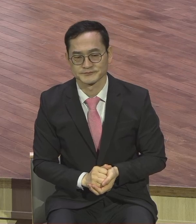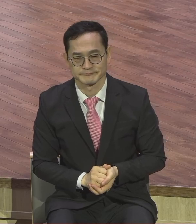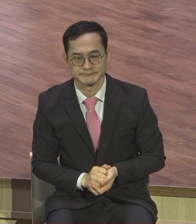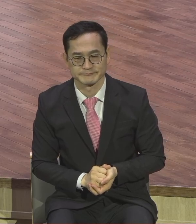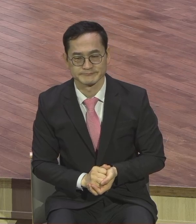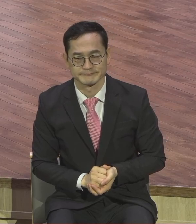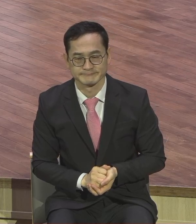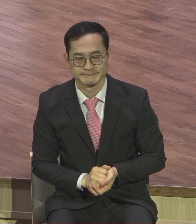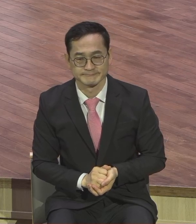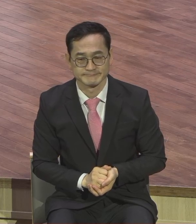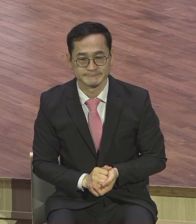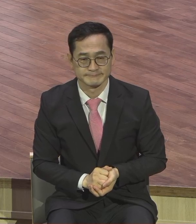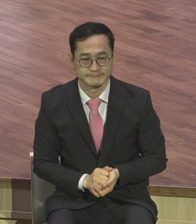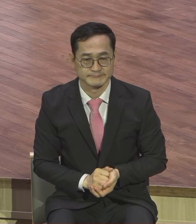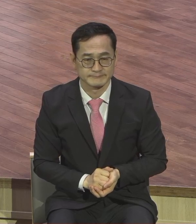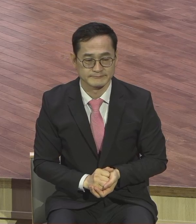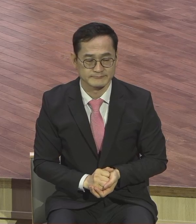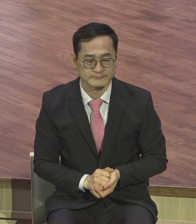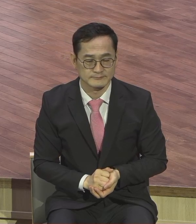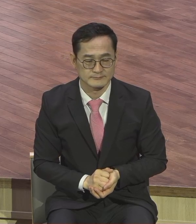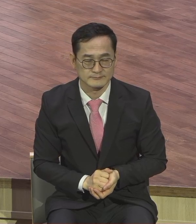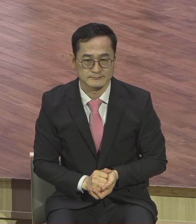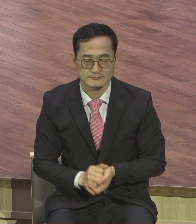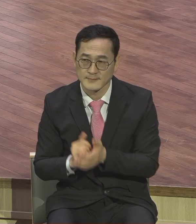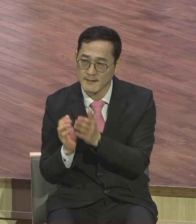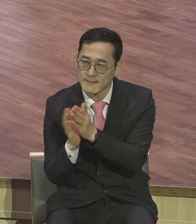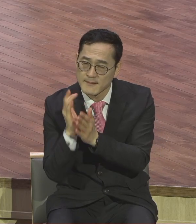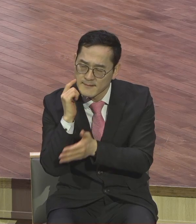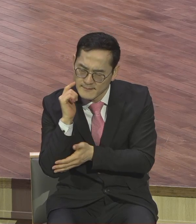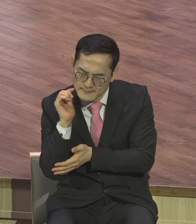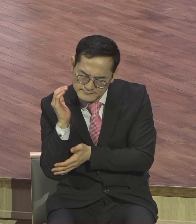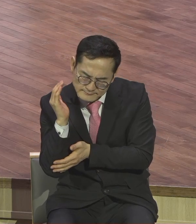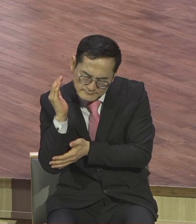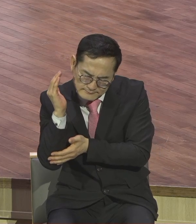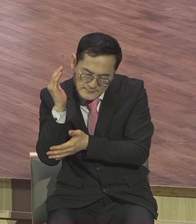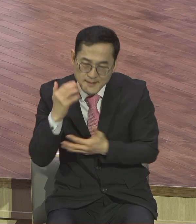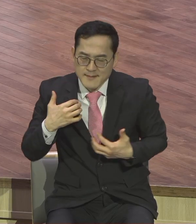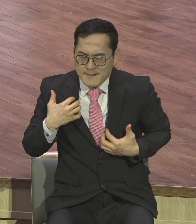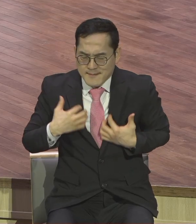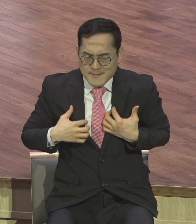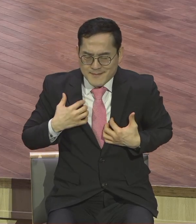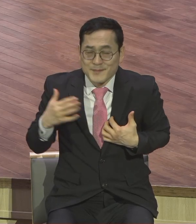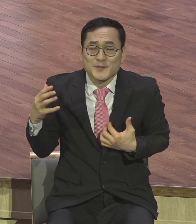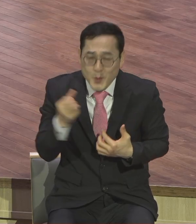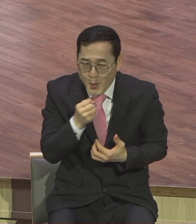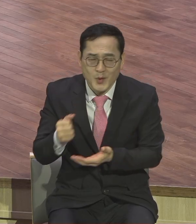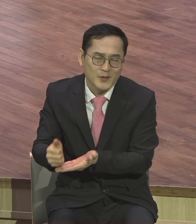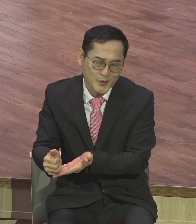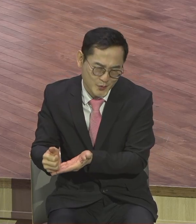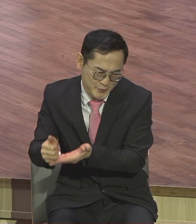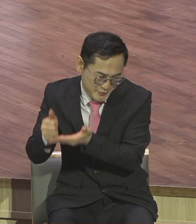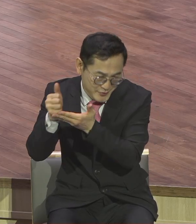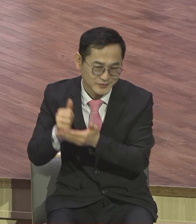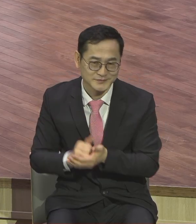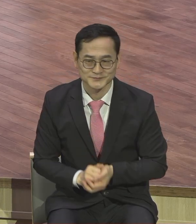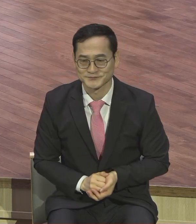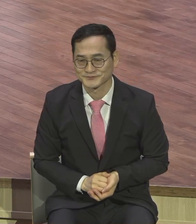그것도 영광스럽게 하라. 영광스럽게. 이렇게까지 말씀한 이유가 어디 있느냐.